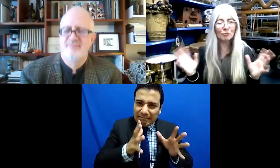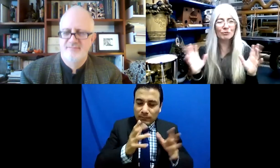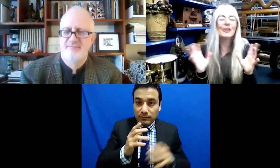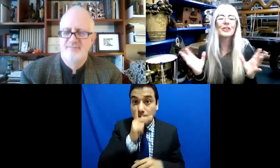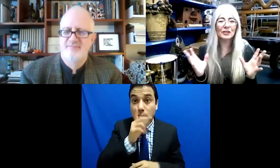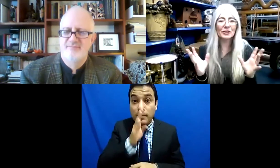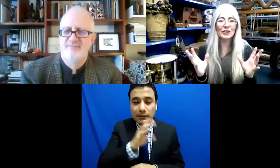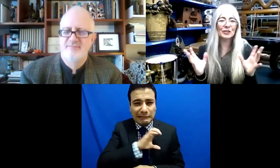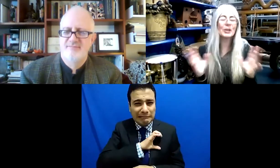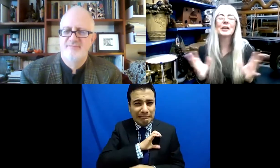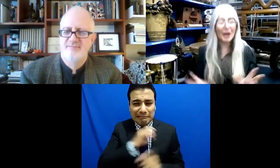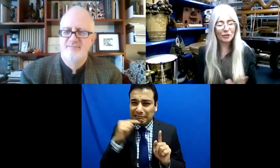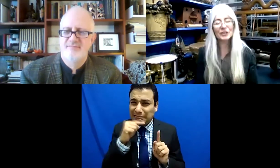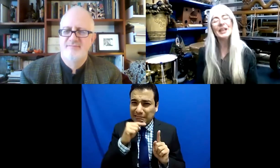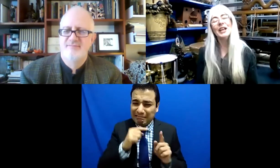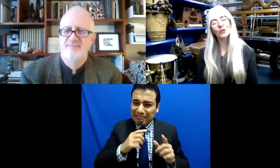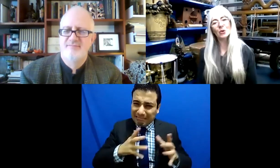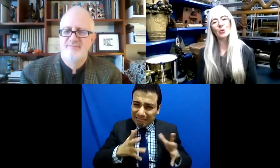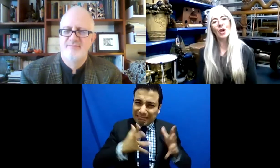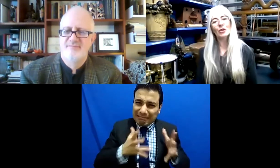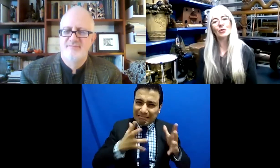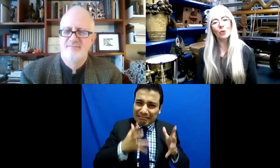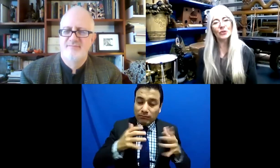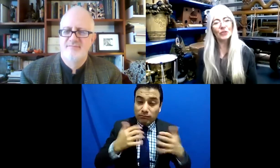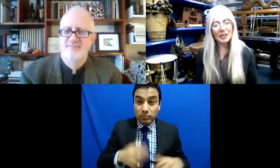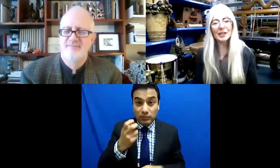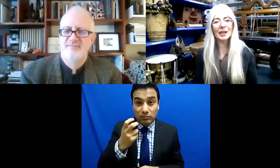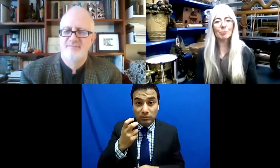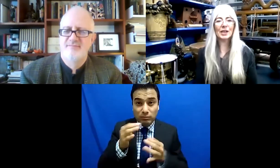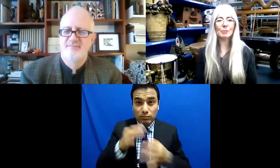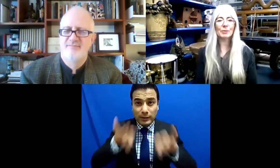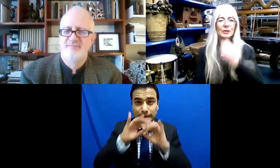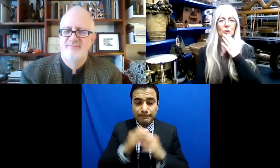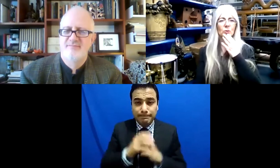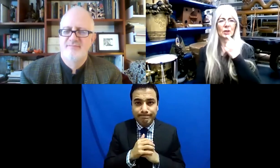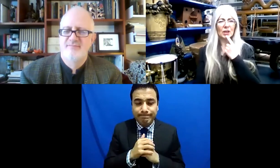Eso va más allá de cualquier cosa. Entonces,